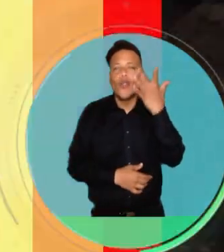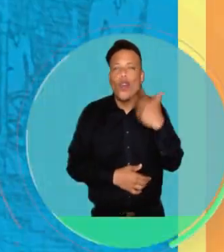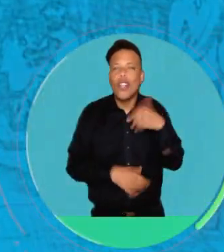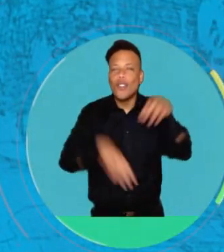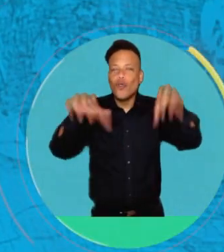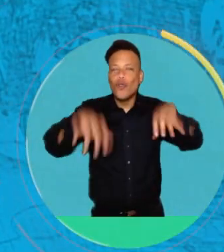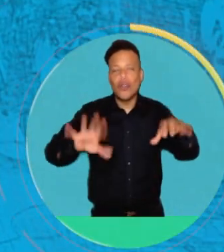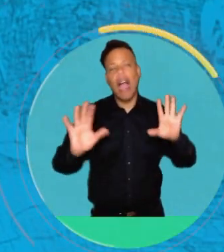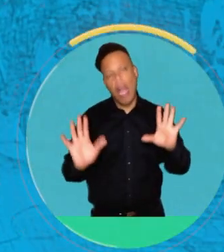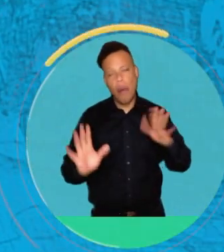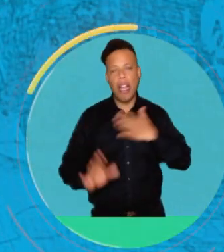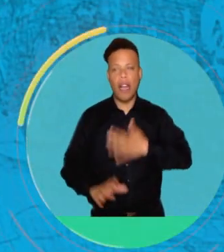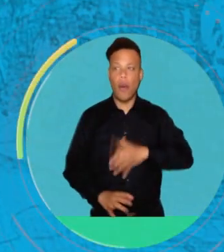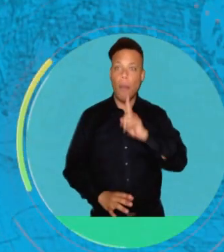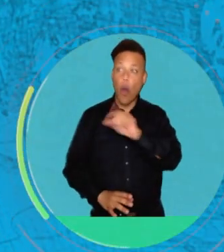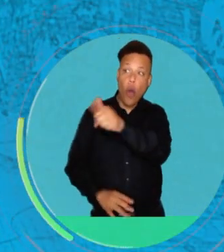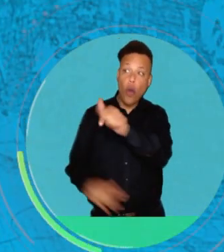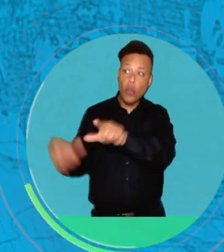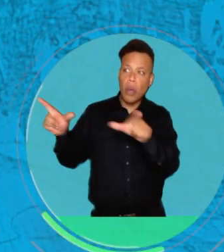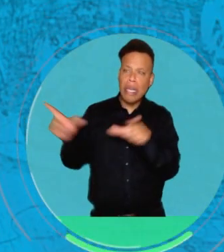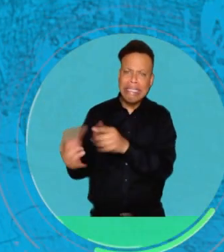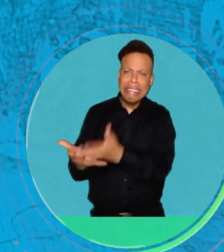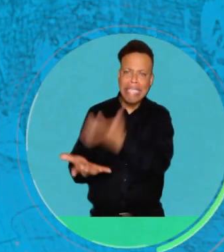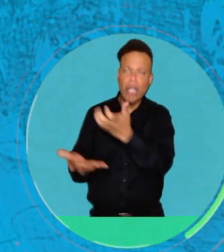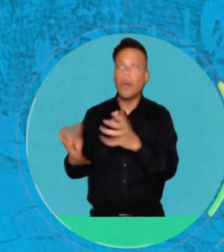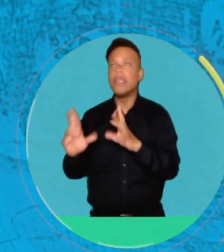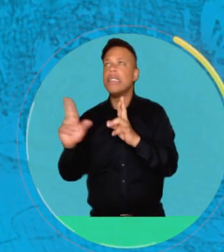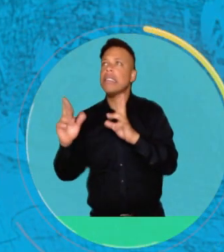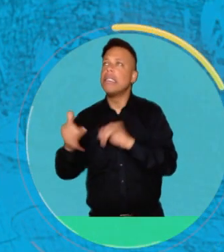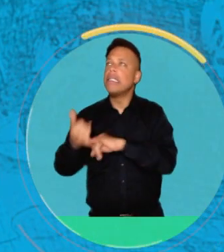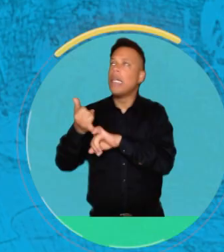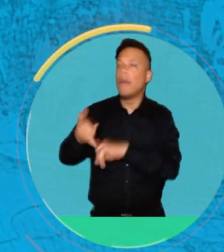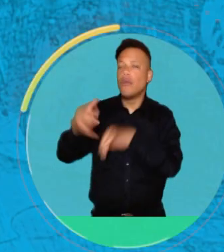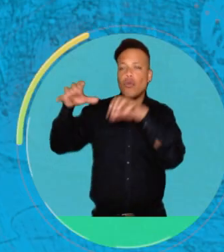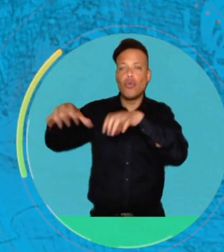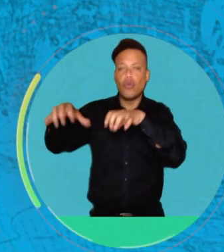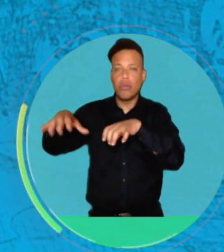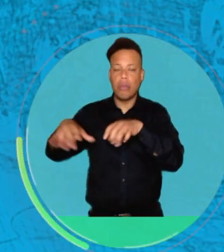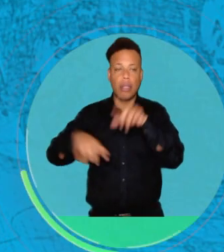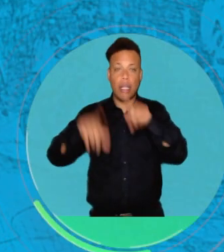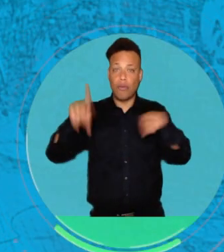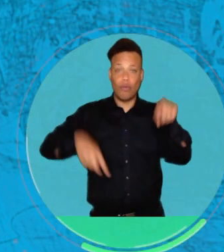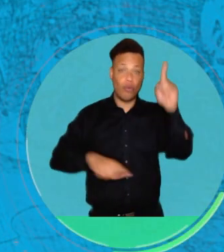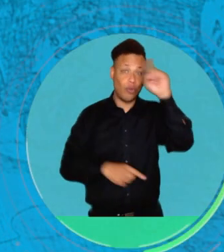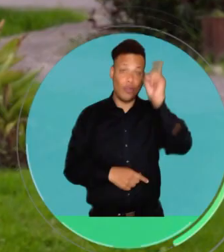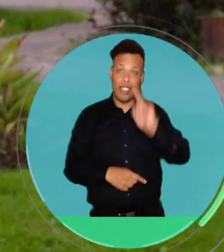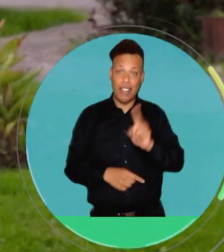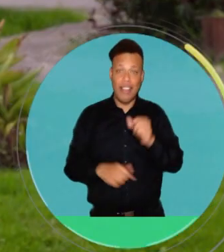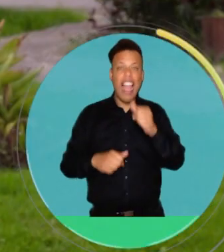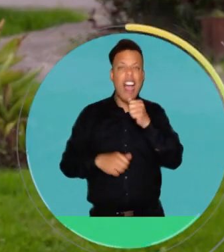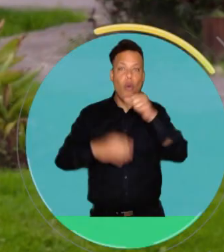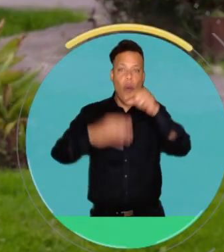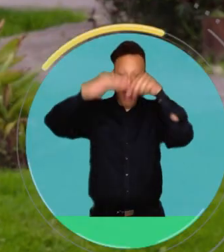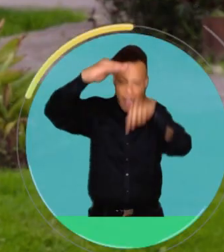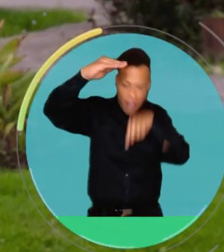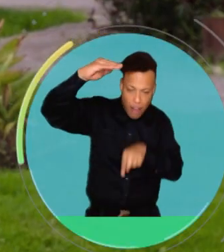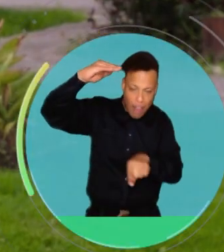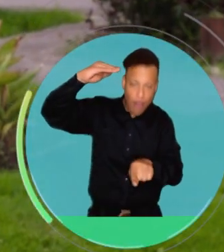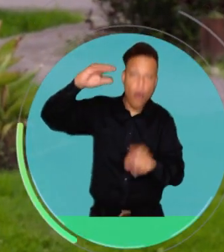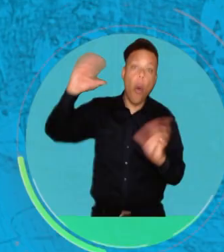llueve casi que todos los días, pero hay zonas donde sí dependen mucho de las precipitaciones, ¿sí? Y digamos que no se tiene mucho